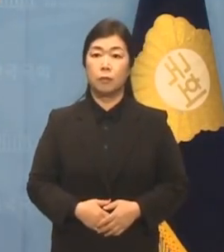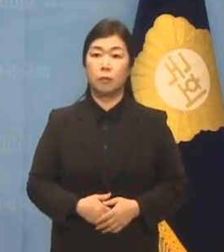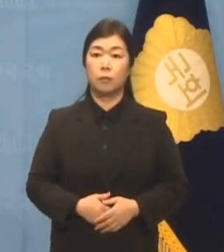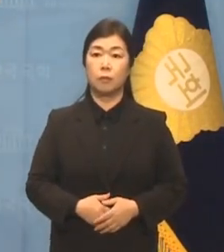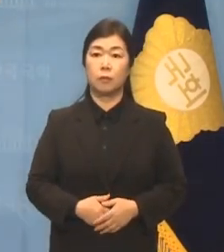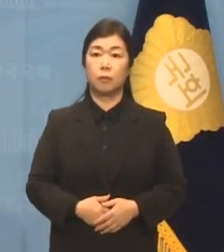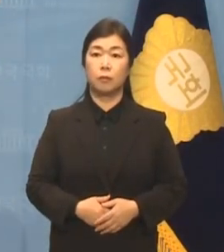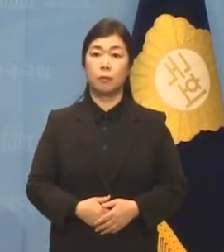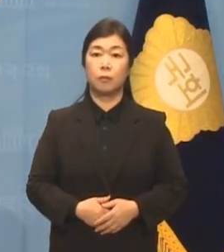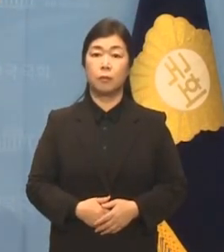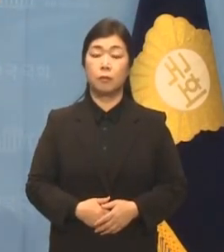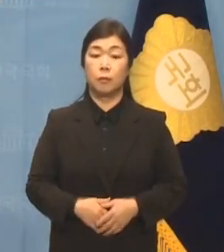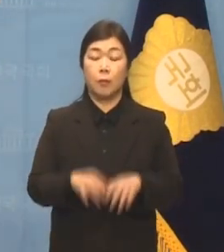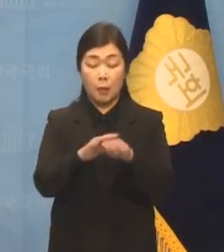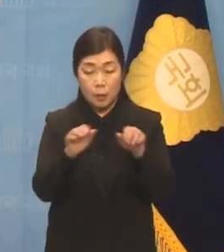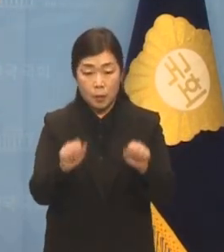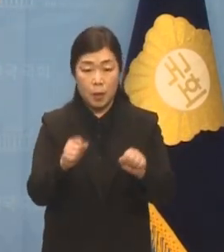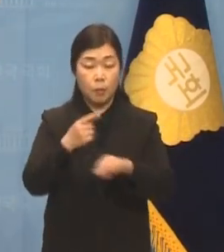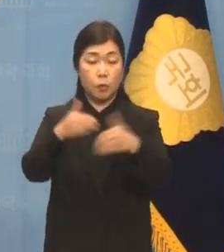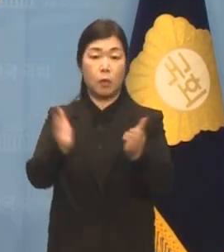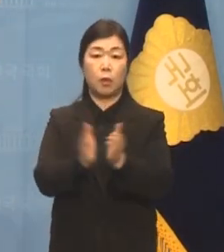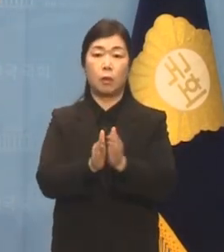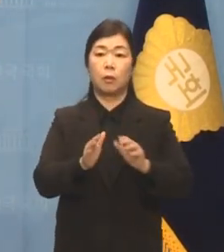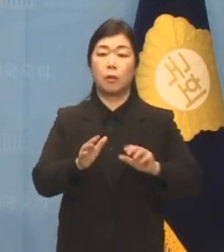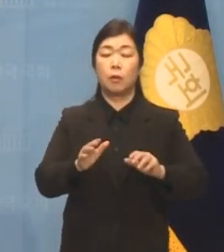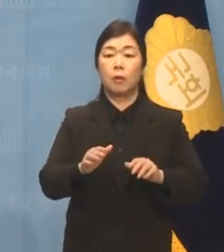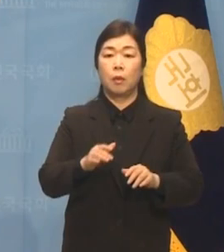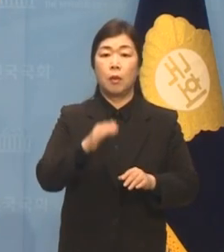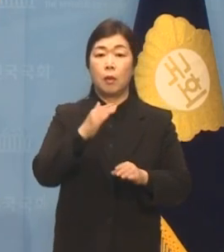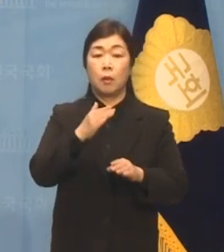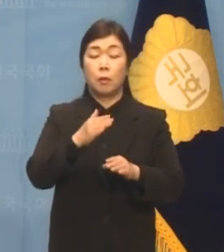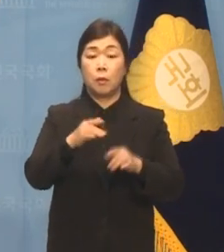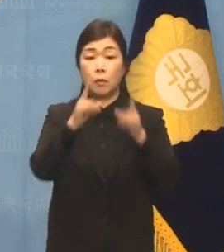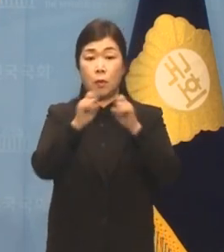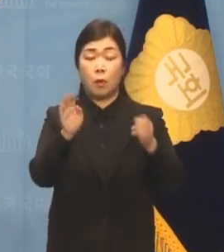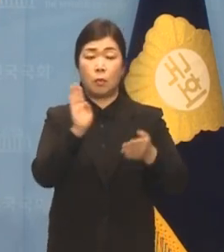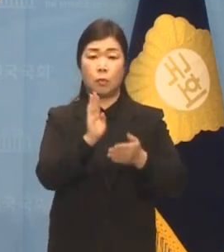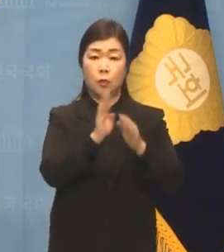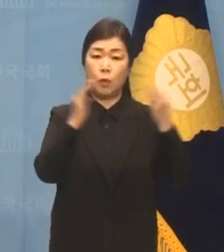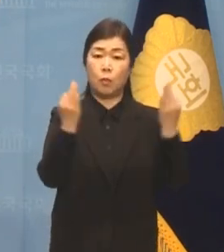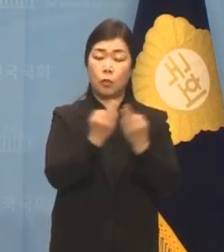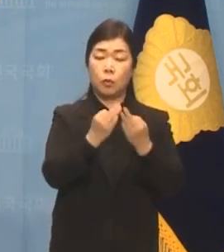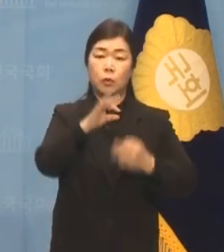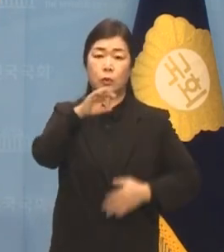안녕하세요. 더불어민주당 상북을지역국회의원 기동민입니다.